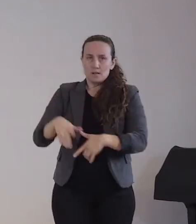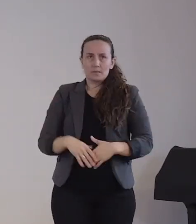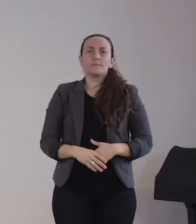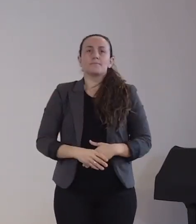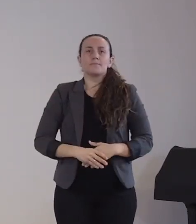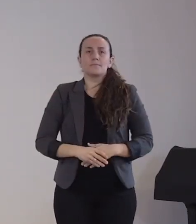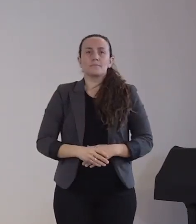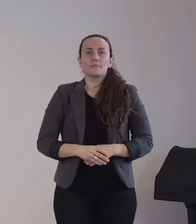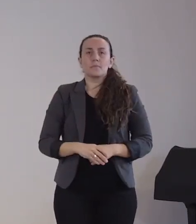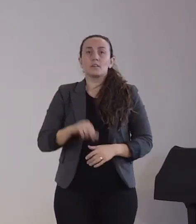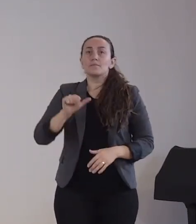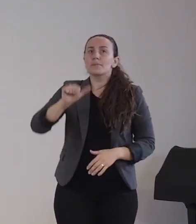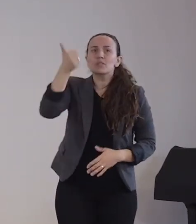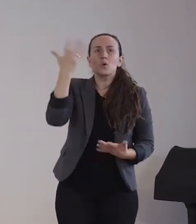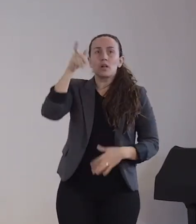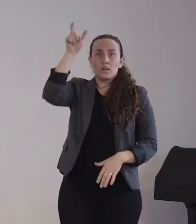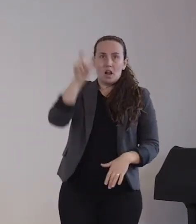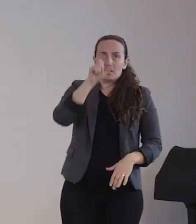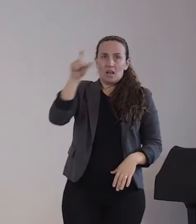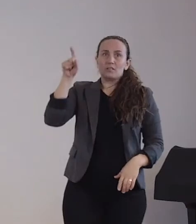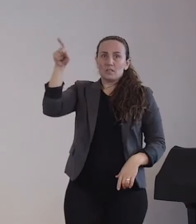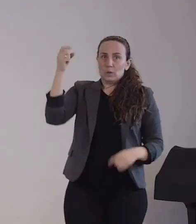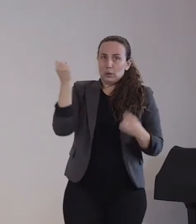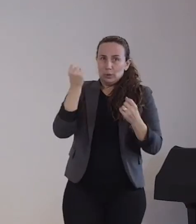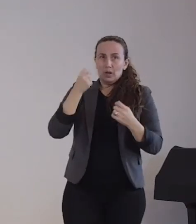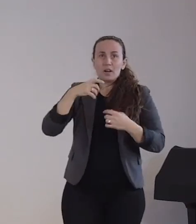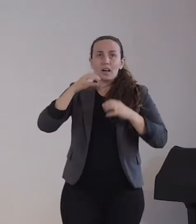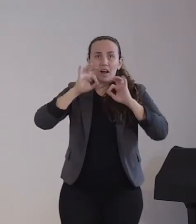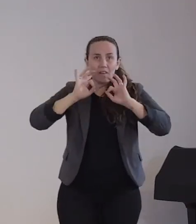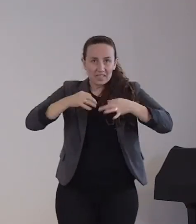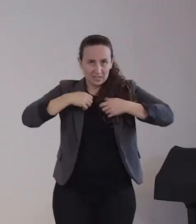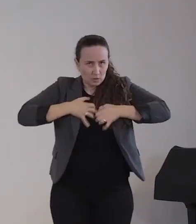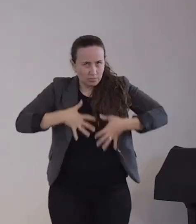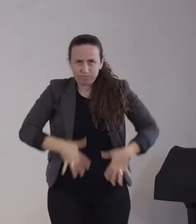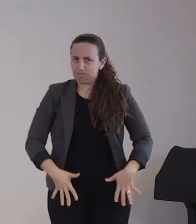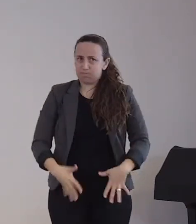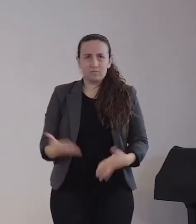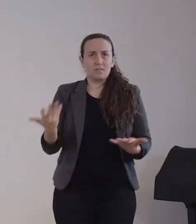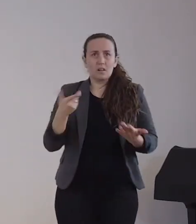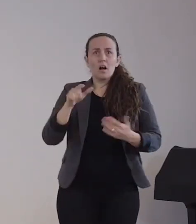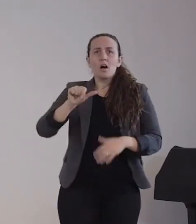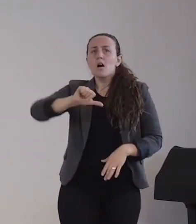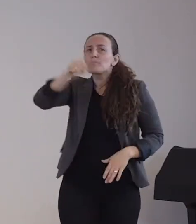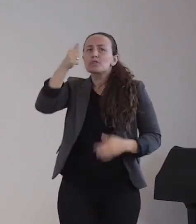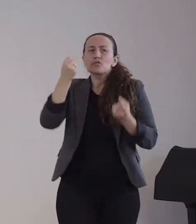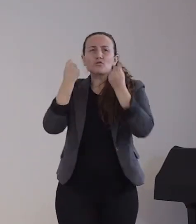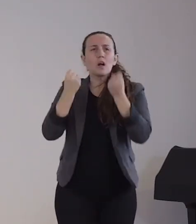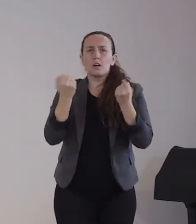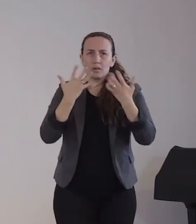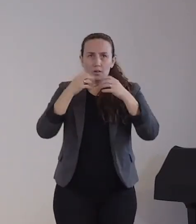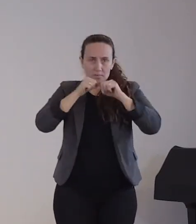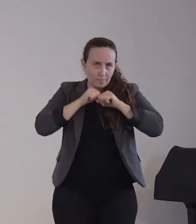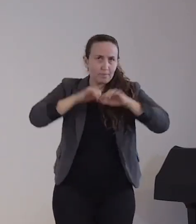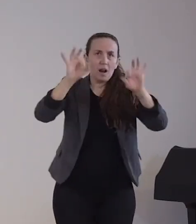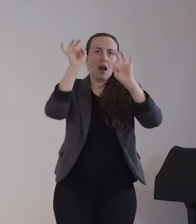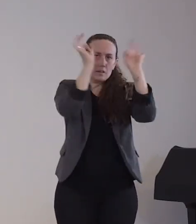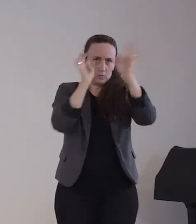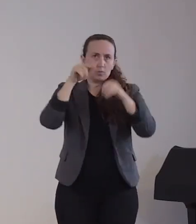waren auf der Intensivstation liegen. Deswegen ist es vor allem wichtig, zur Vermeidung einer